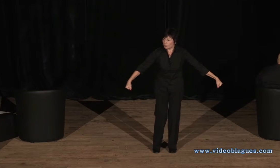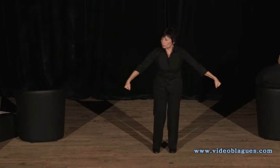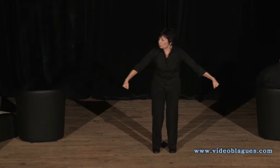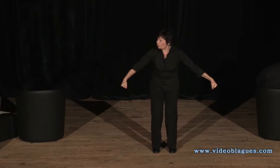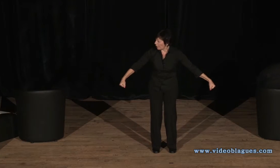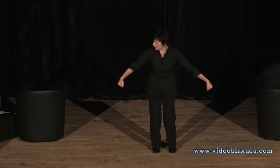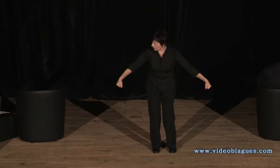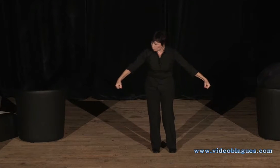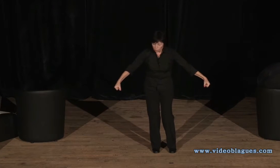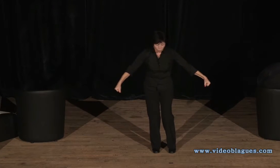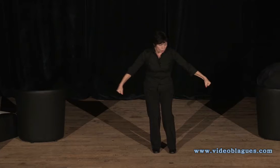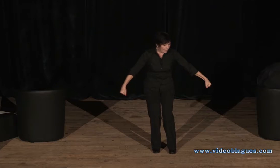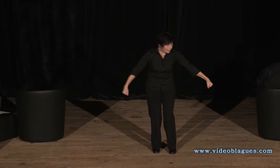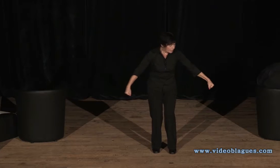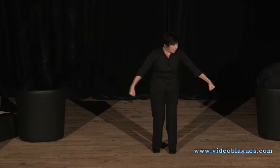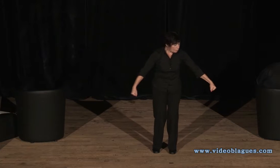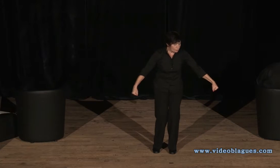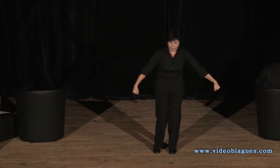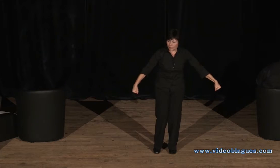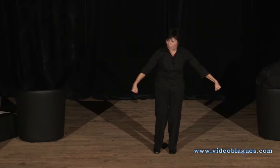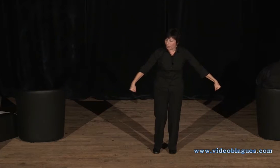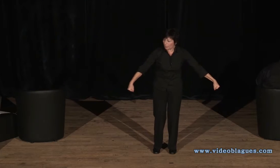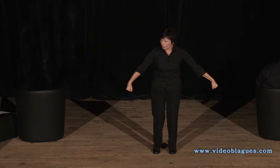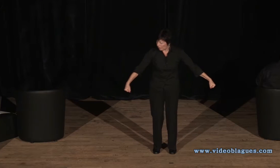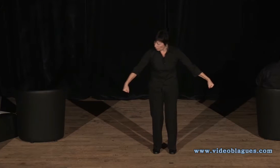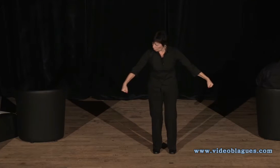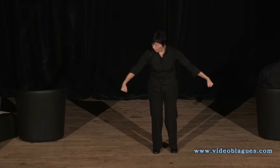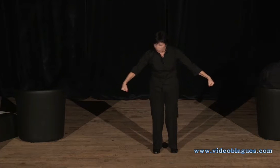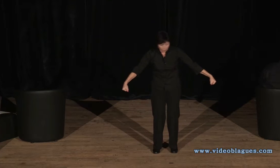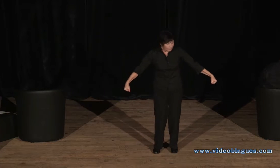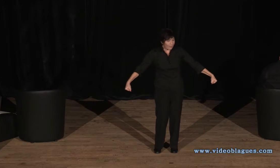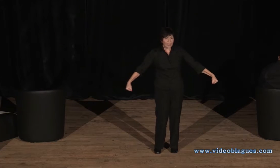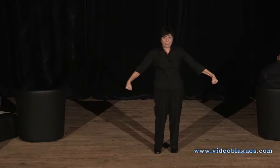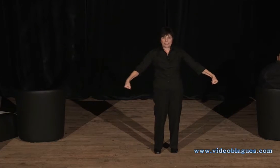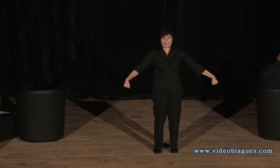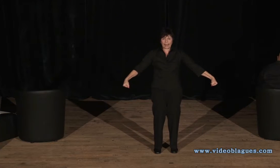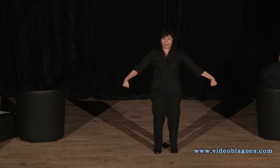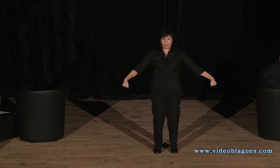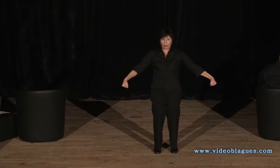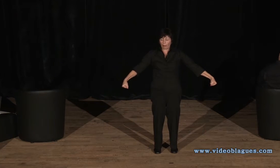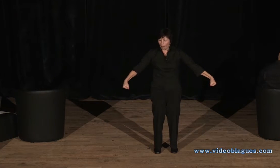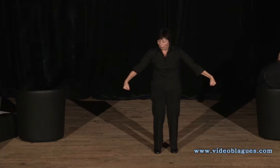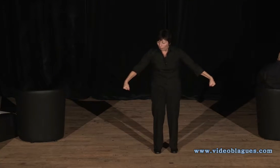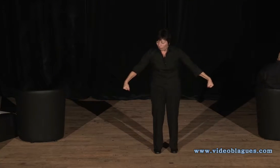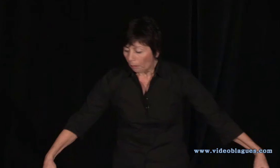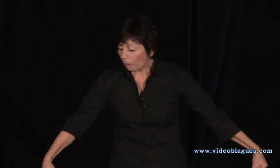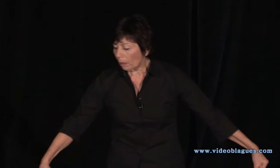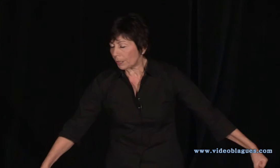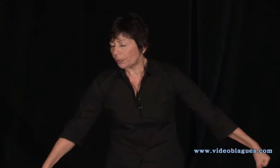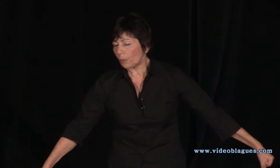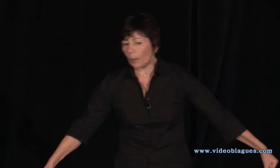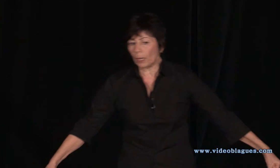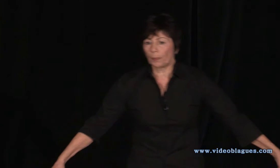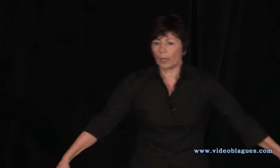qu'est-ce que tu fais avec ces deux grosses valises là au bout de tes mains ? Elles sont énormes tes valises, qu'est-ce que tu as là-dedans ? Oh, il dit, ne m parle pas.